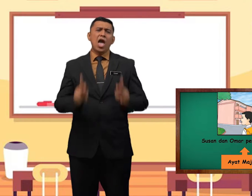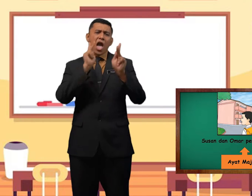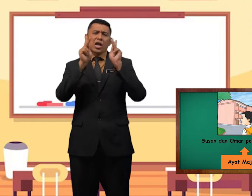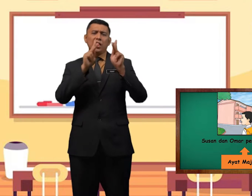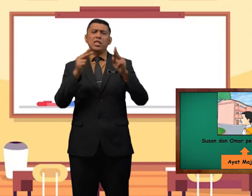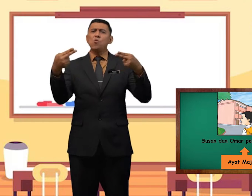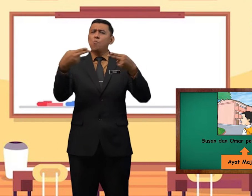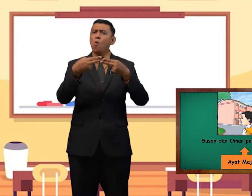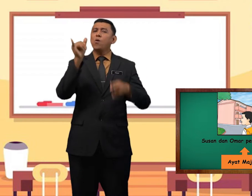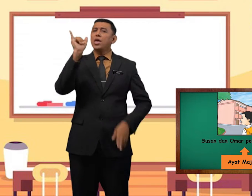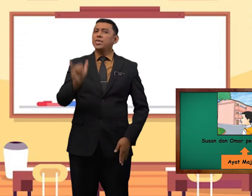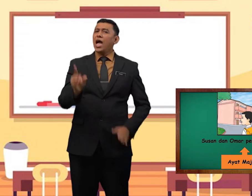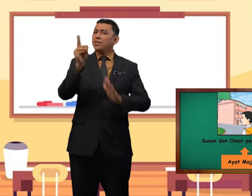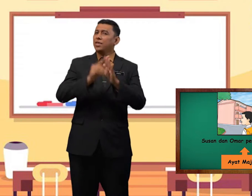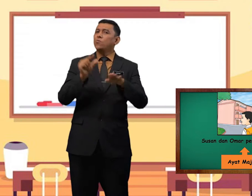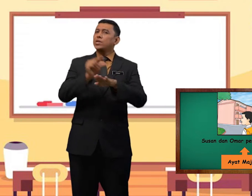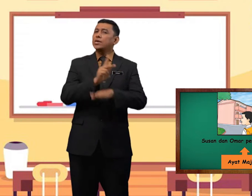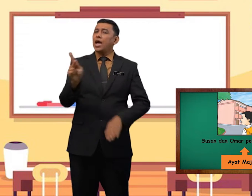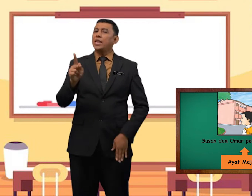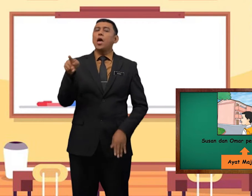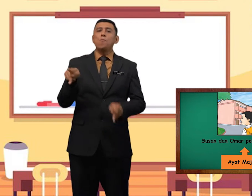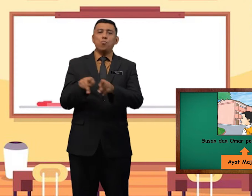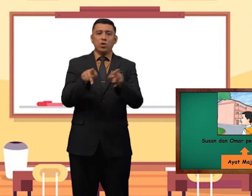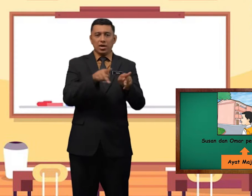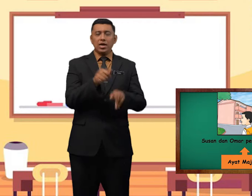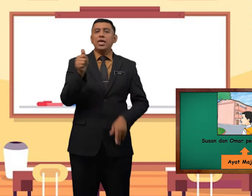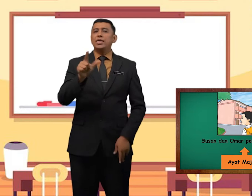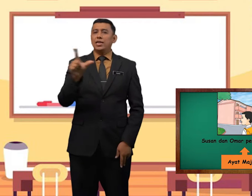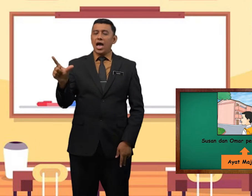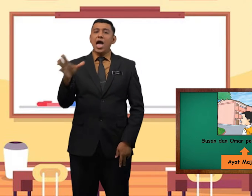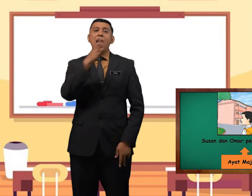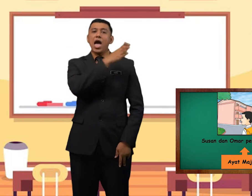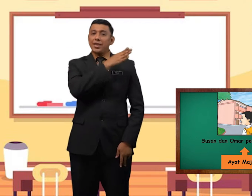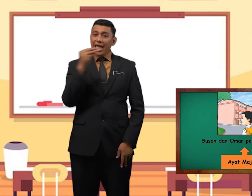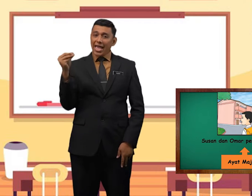Kata hubung yang digunakan pula ialah dan.